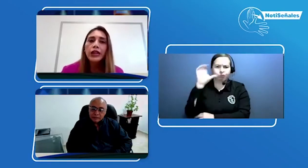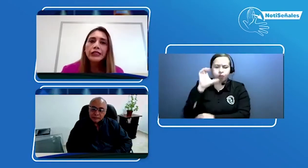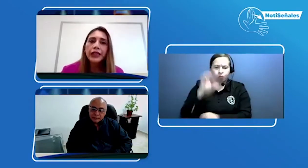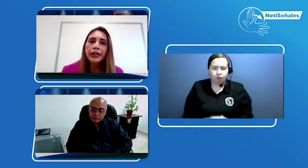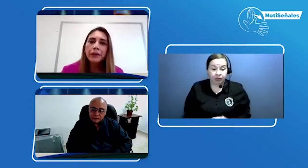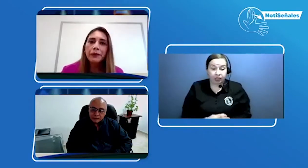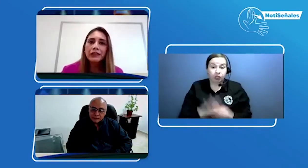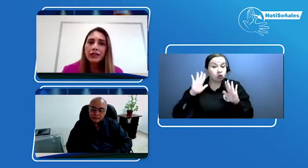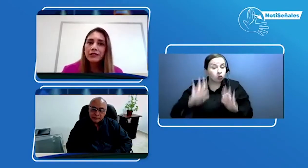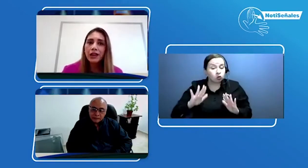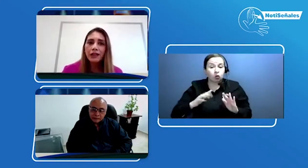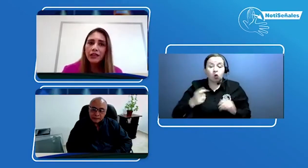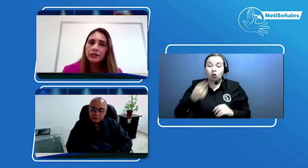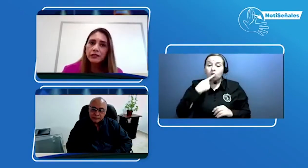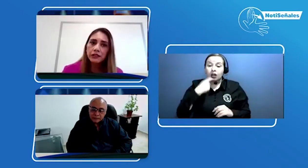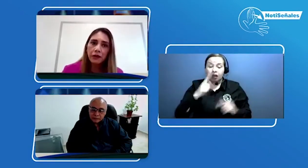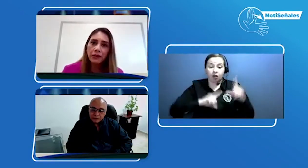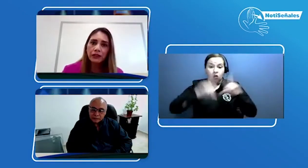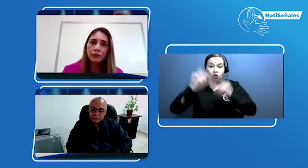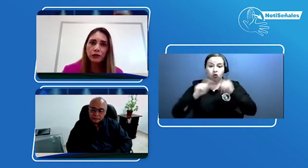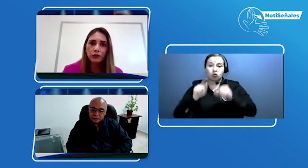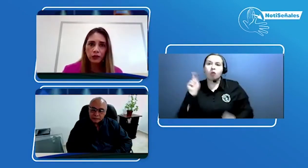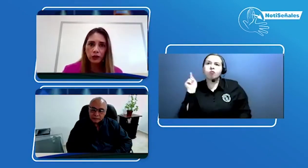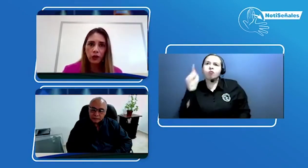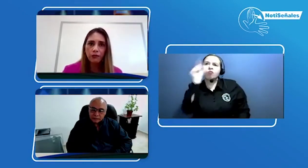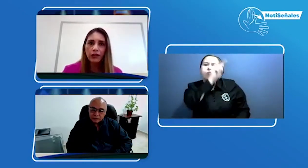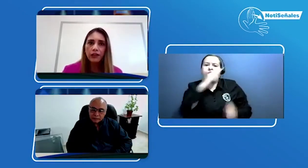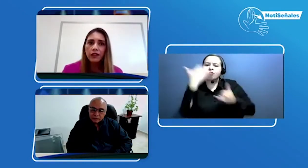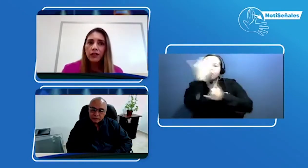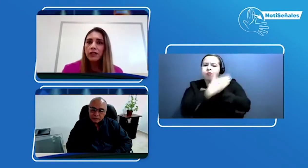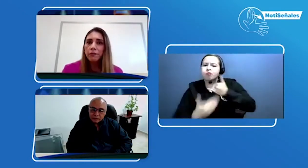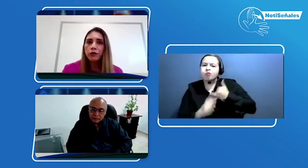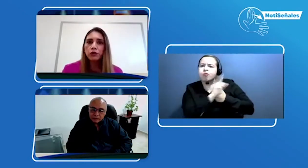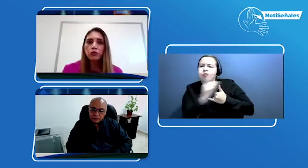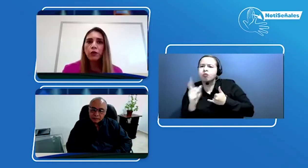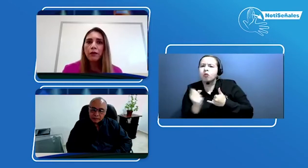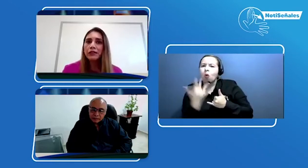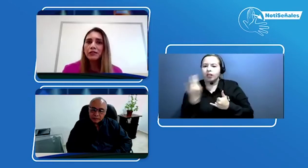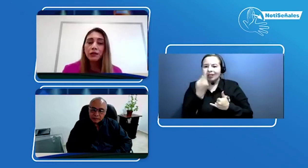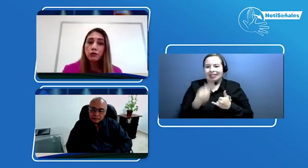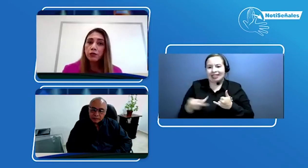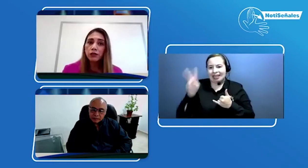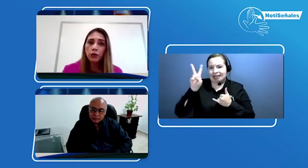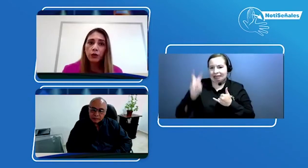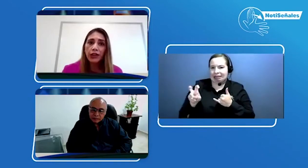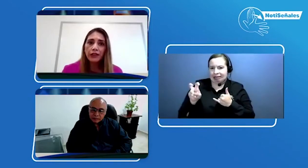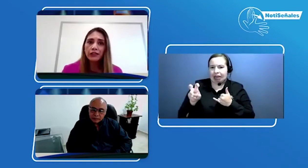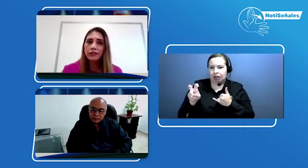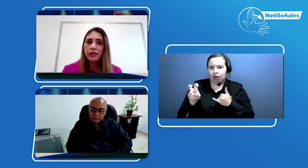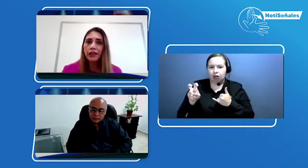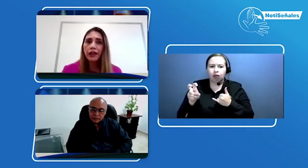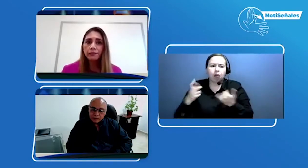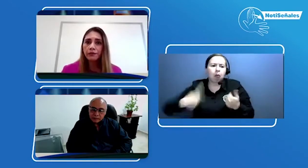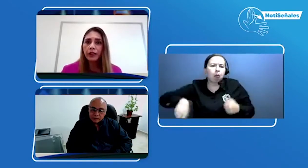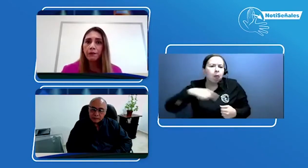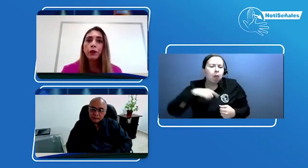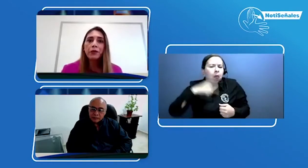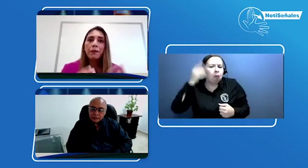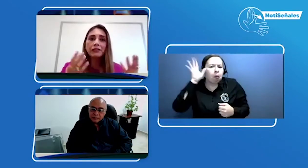tiene presencia en 17 departamentos de Colombia. Y de pronto solamente estamos viendo la necesidad propiamente,